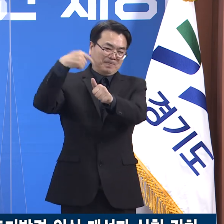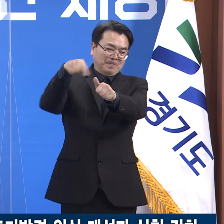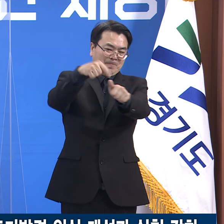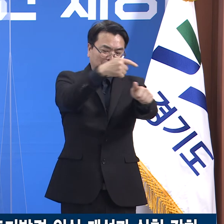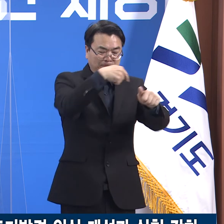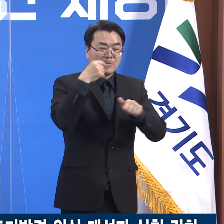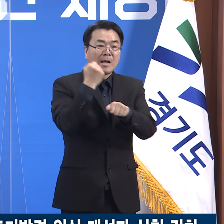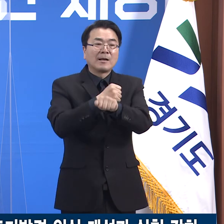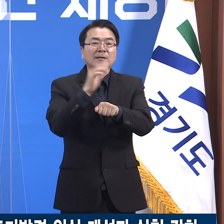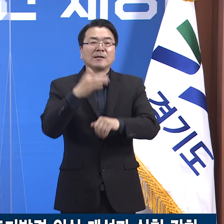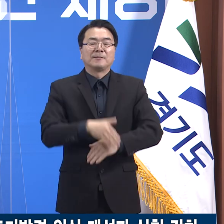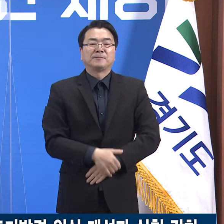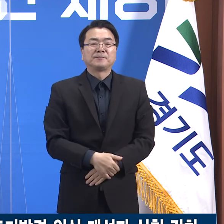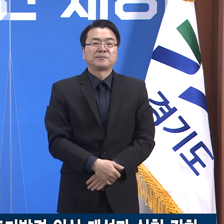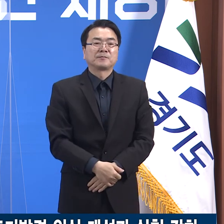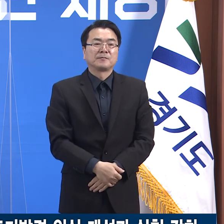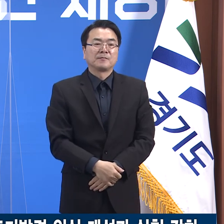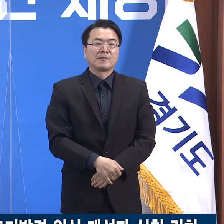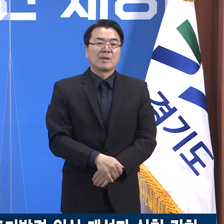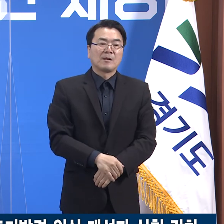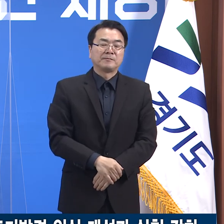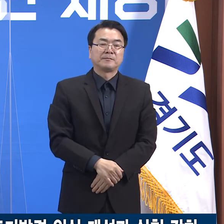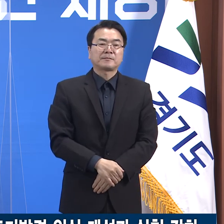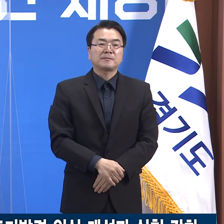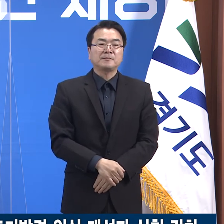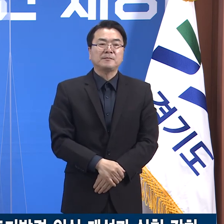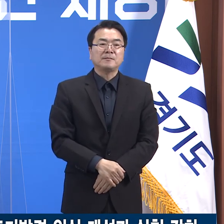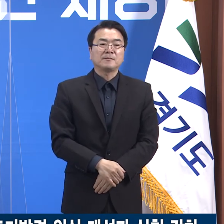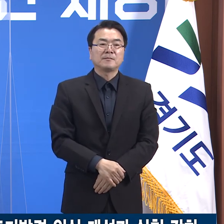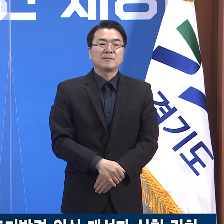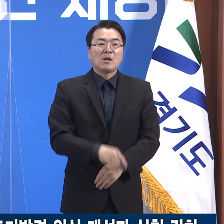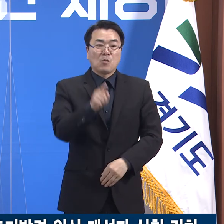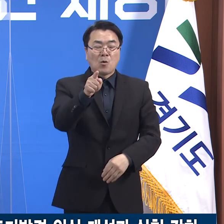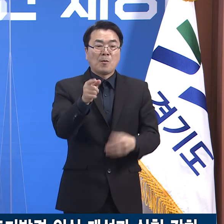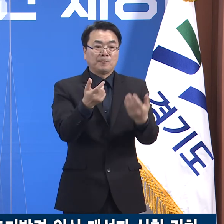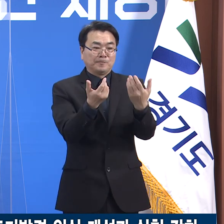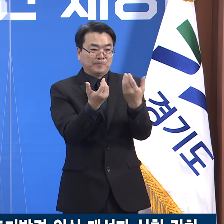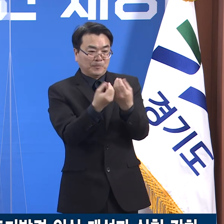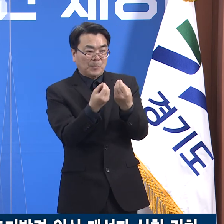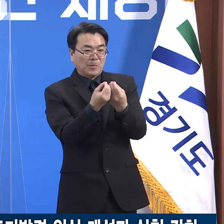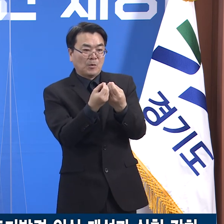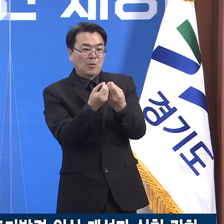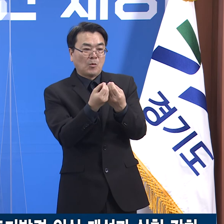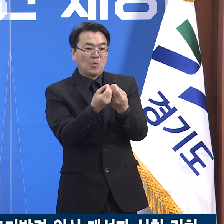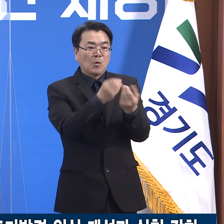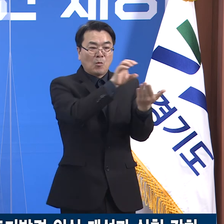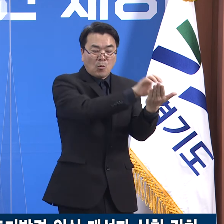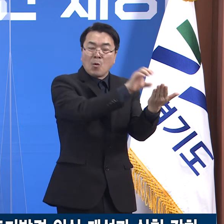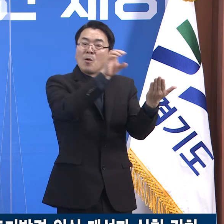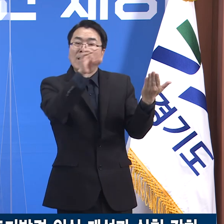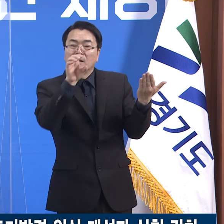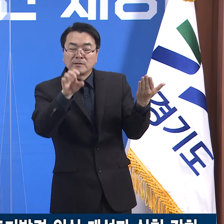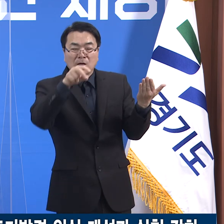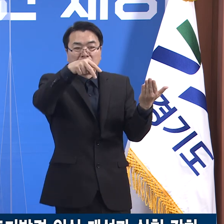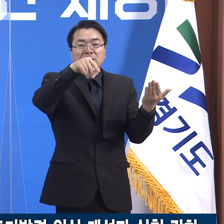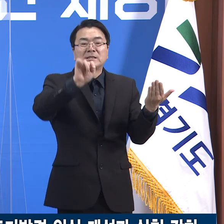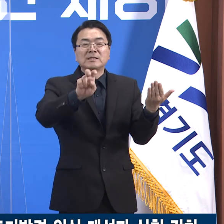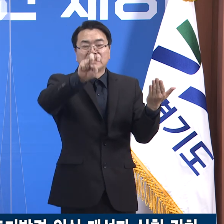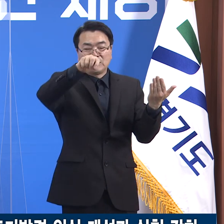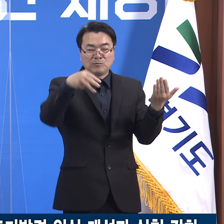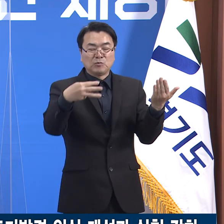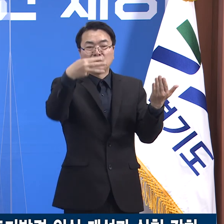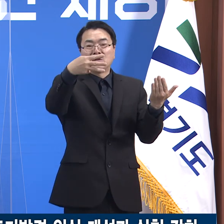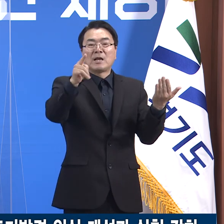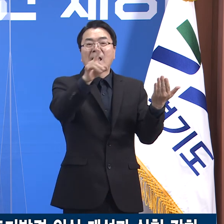모든 기관이 집합 교육을 받을 수는 없기에 시뮬레이션 교육 과정을 온라인 콘텐츠로 잘 제작하여 도내 모든